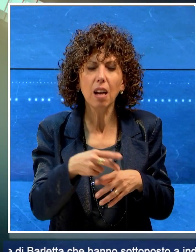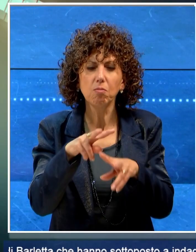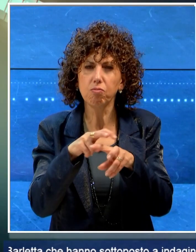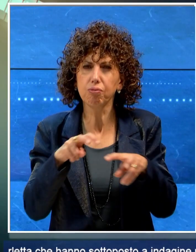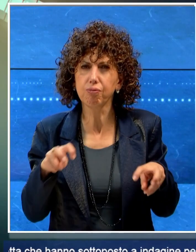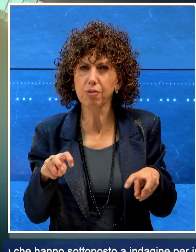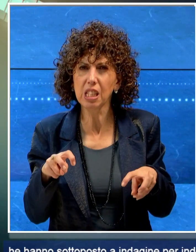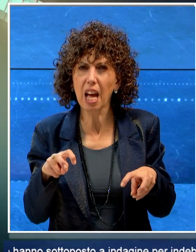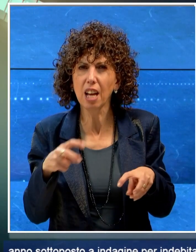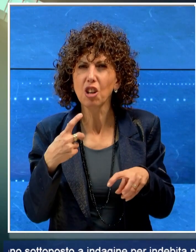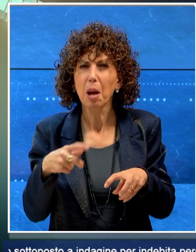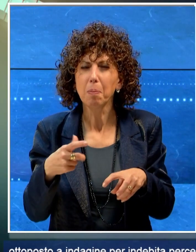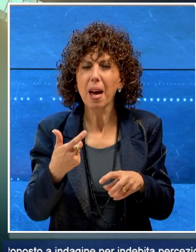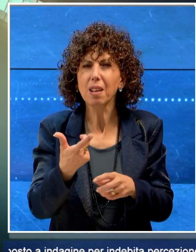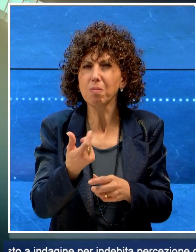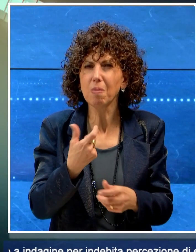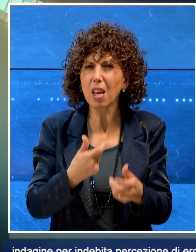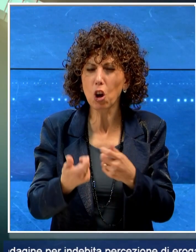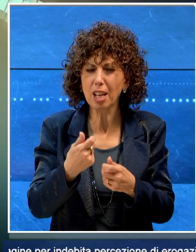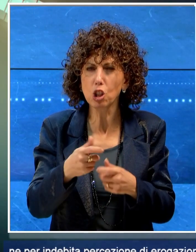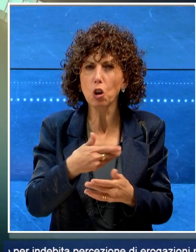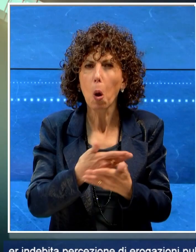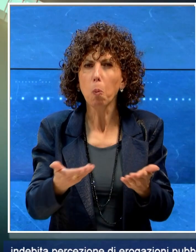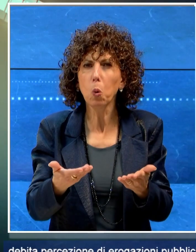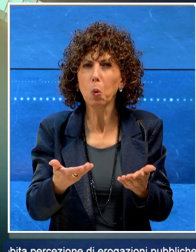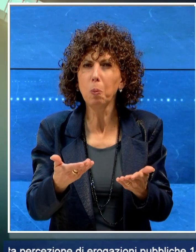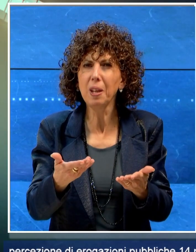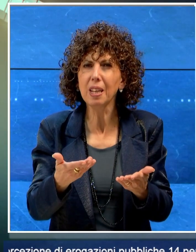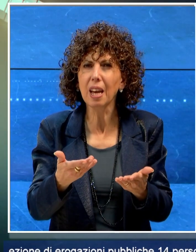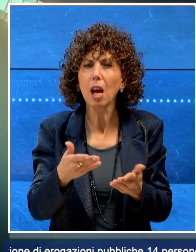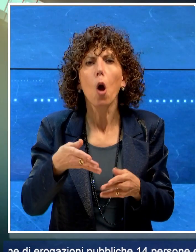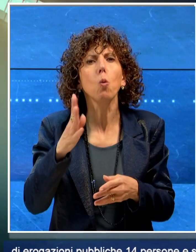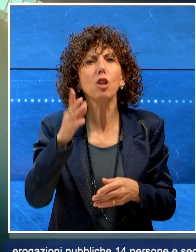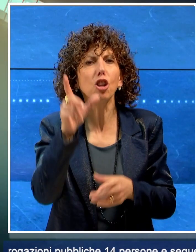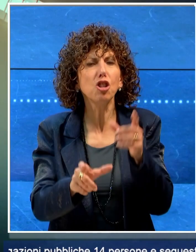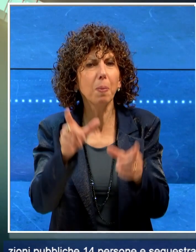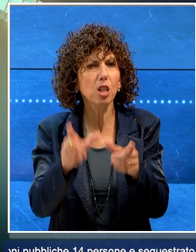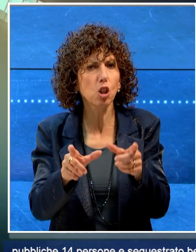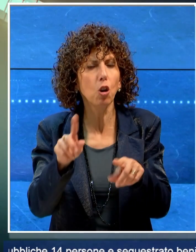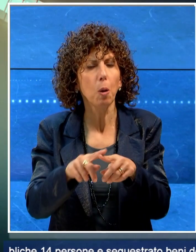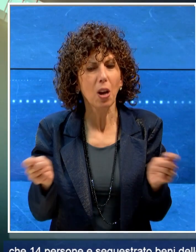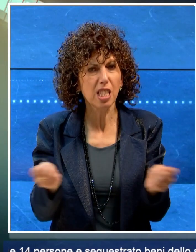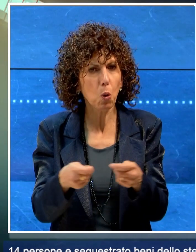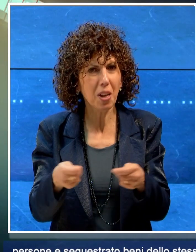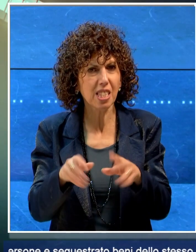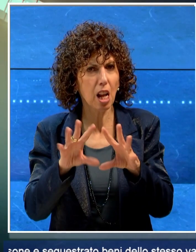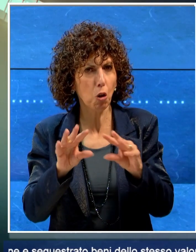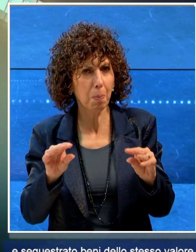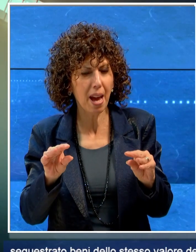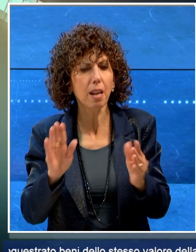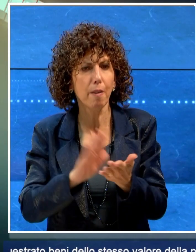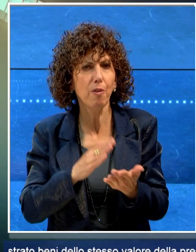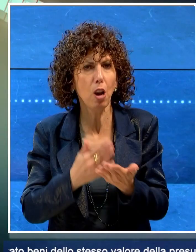indagine per indebita percezione di erogazioni pubbliche 14 persone e sequestrato beni dello stesso